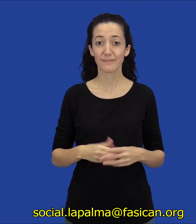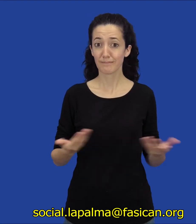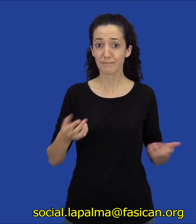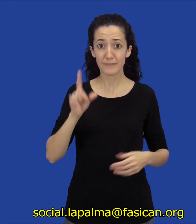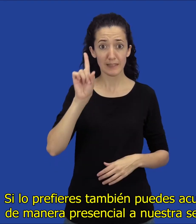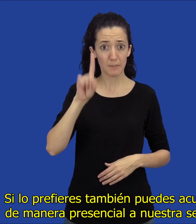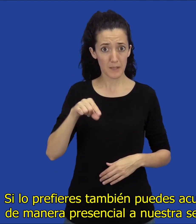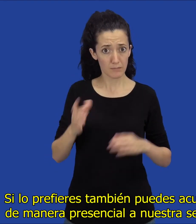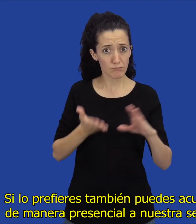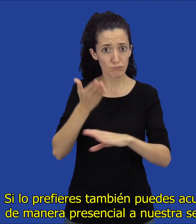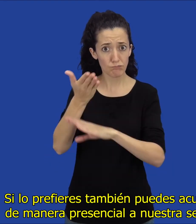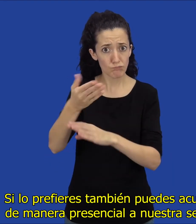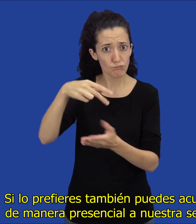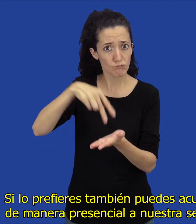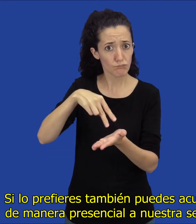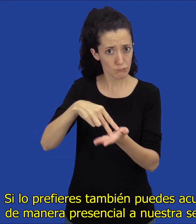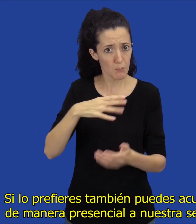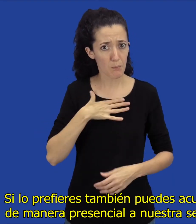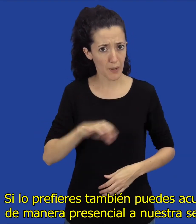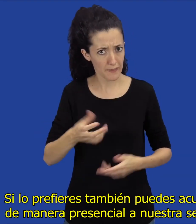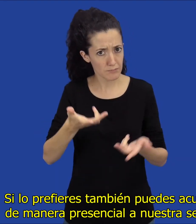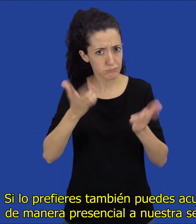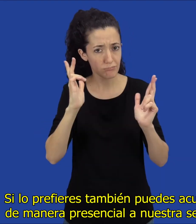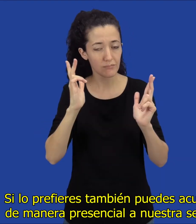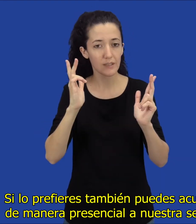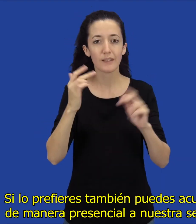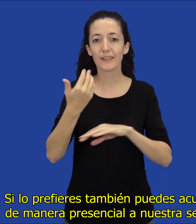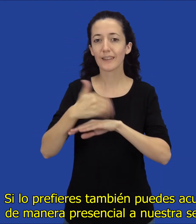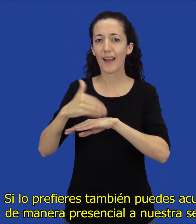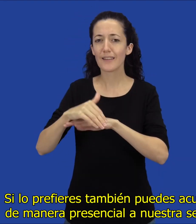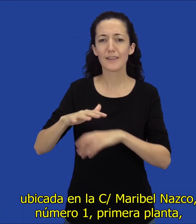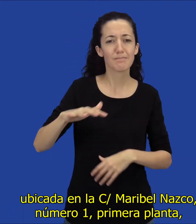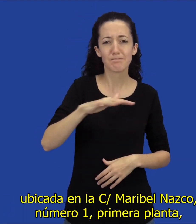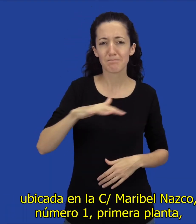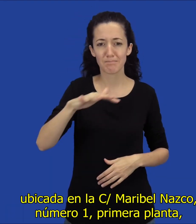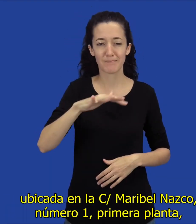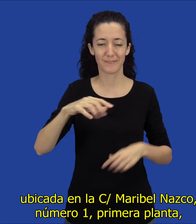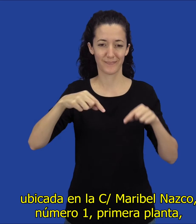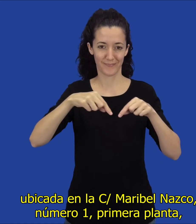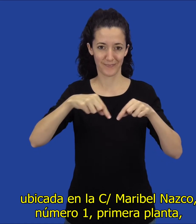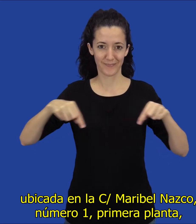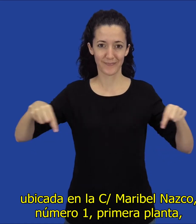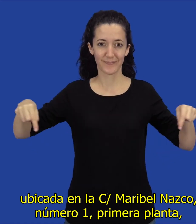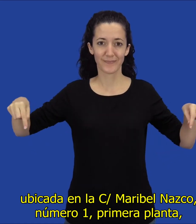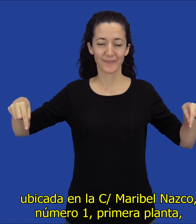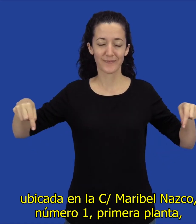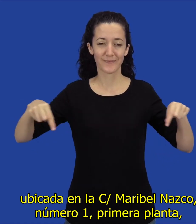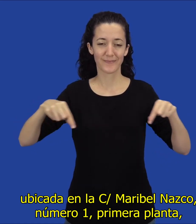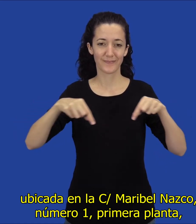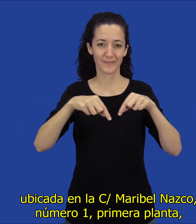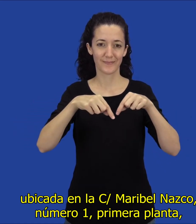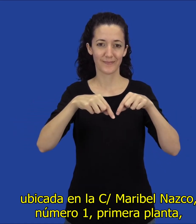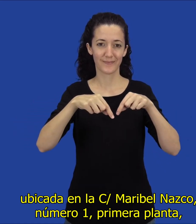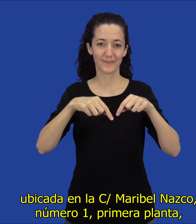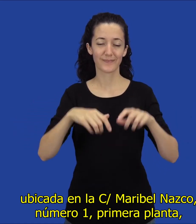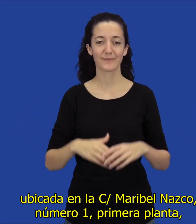.org Si lo prefieres, también puedes acudir de manera presencial a nuestra sede ubicada en calle